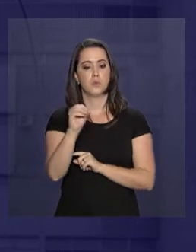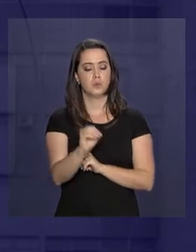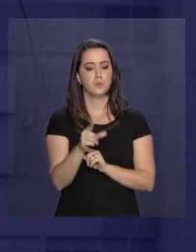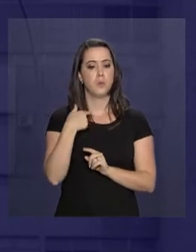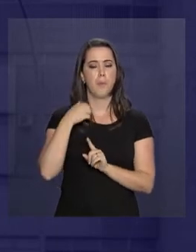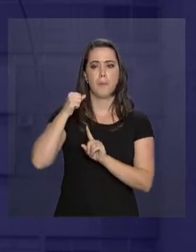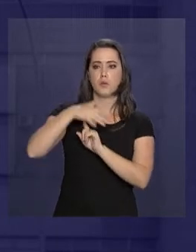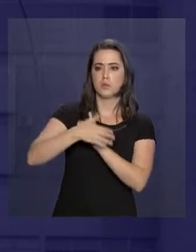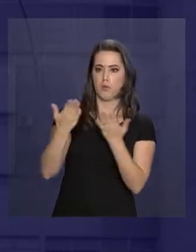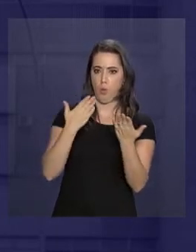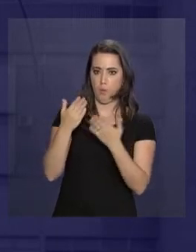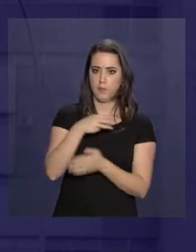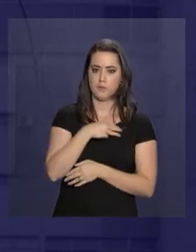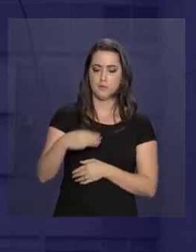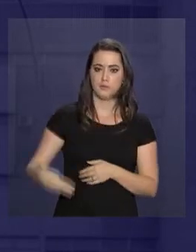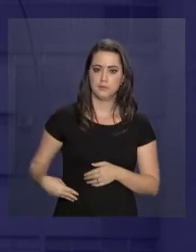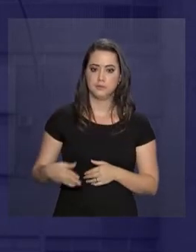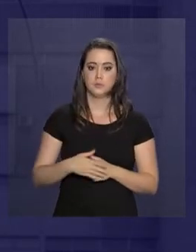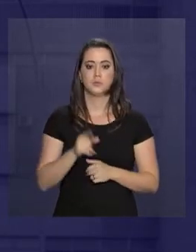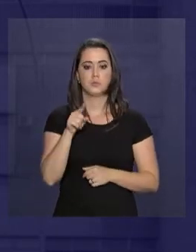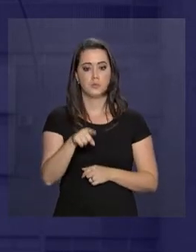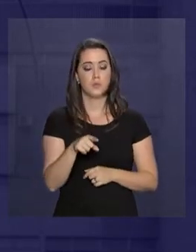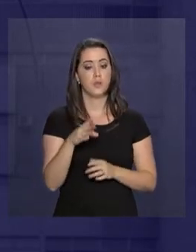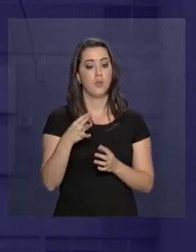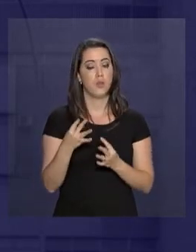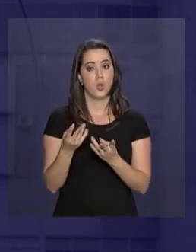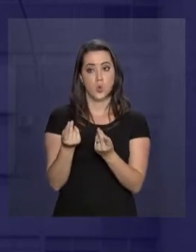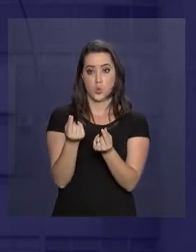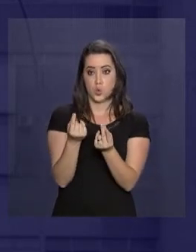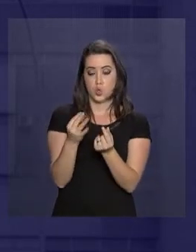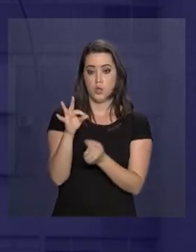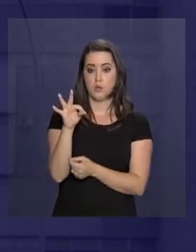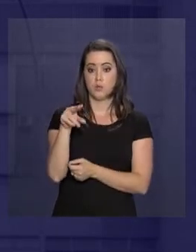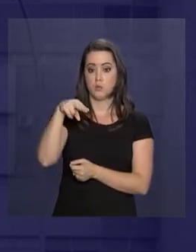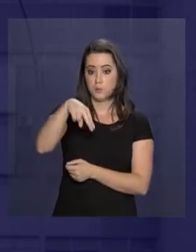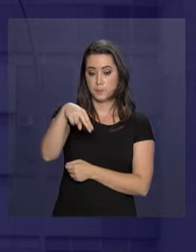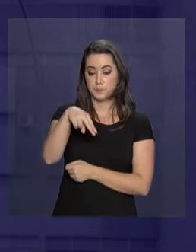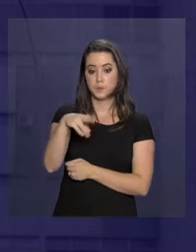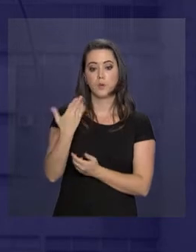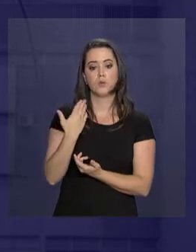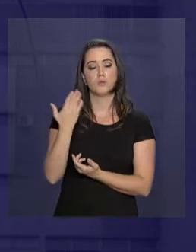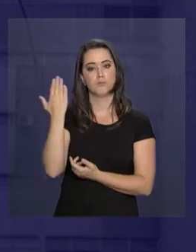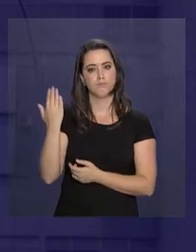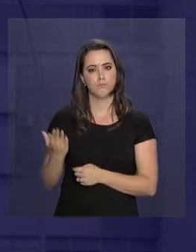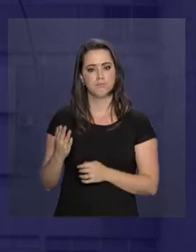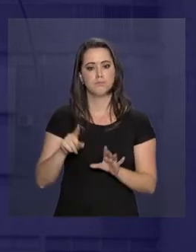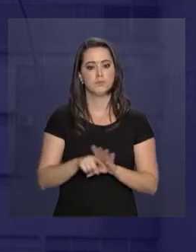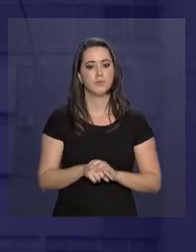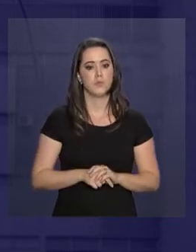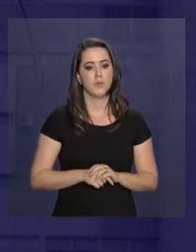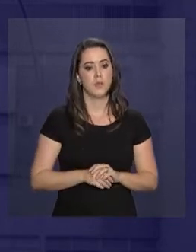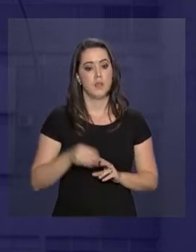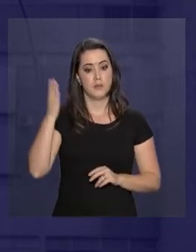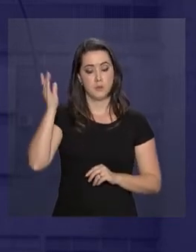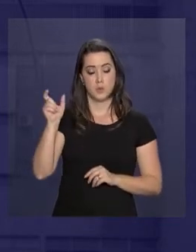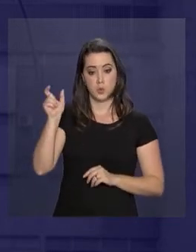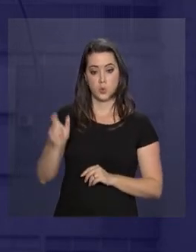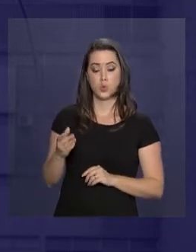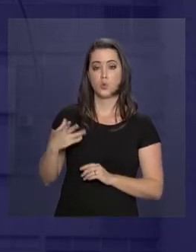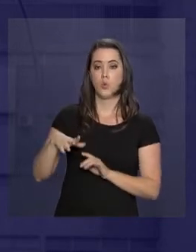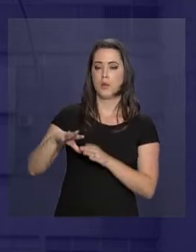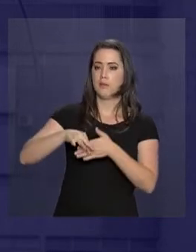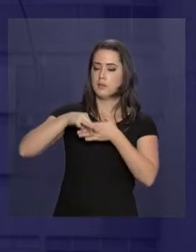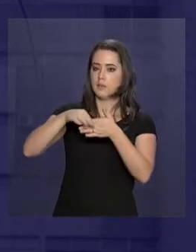status de ministro. No Tesouro Nacional, Mansueto Almeida. Joaquim Levi, comando o